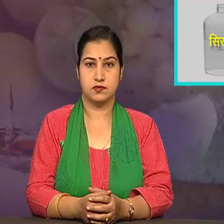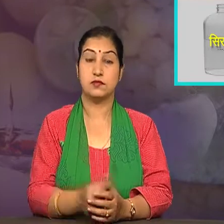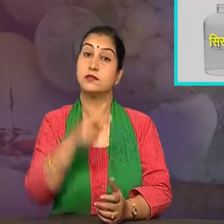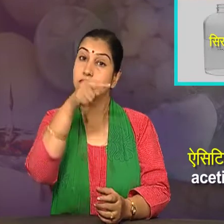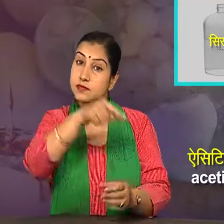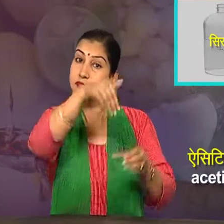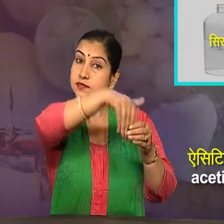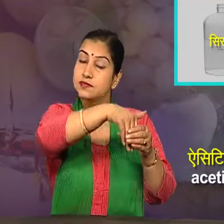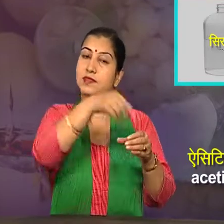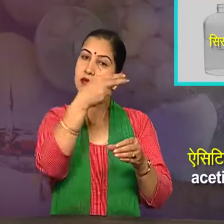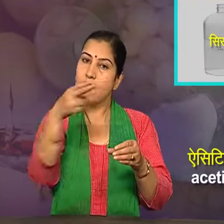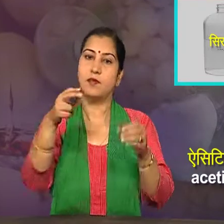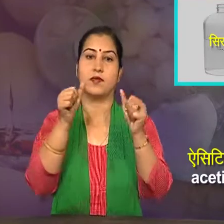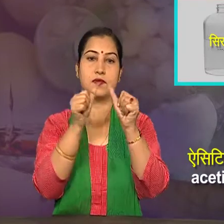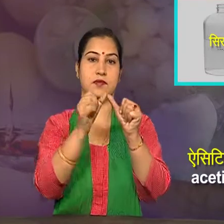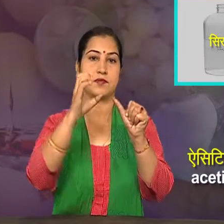एसेटिक अमल कहते है